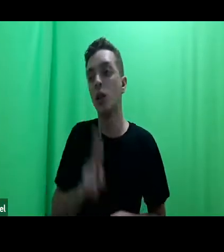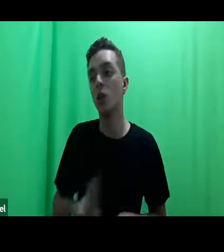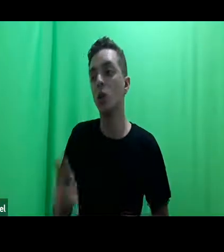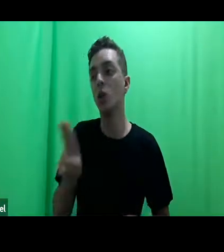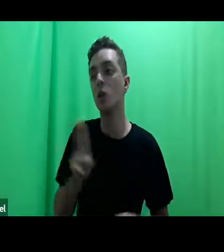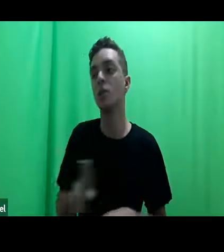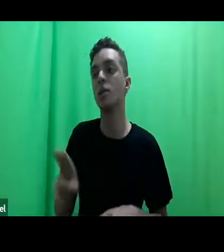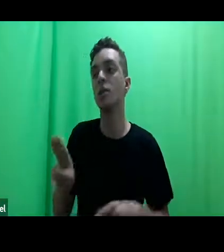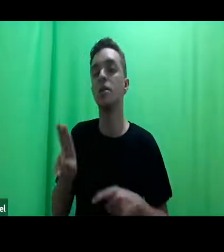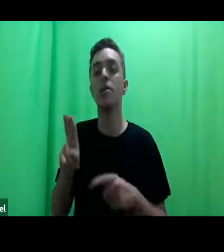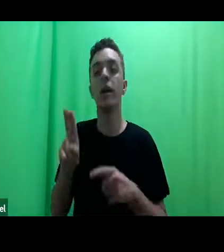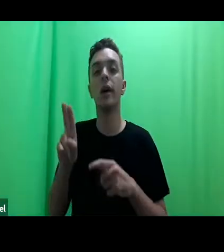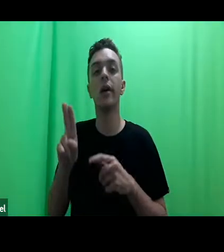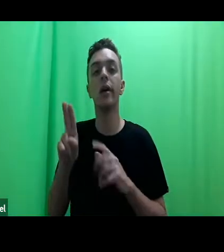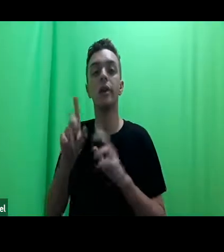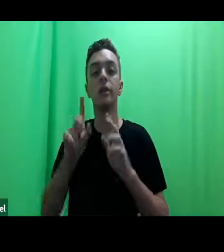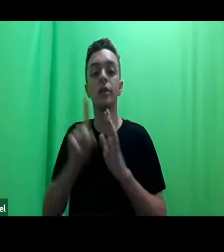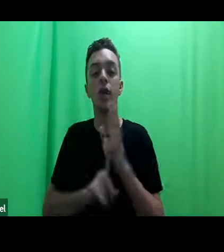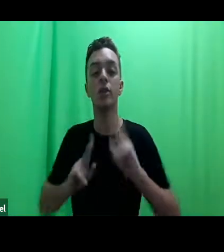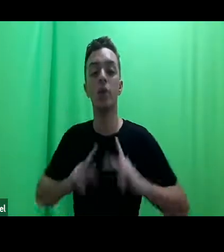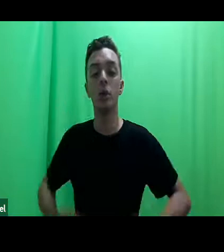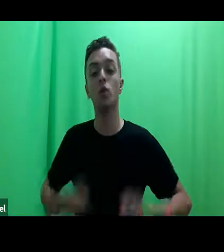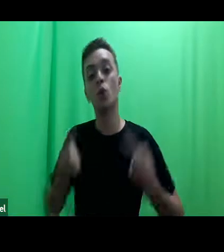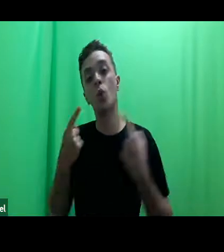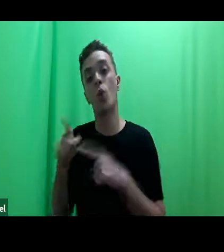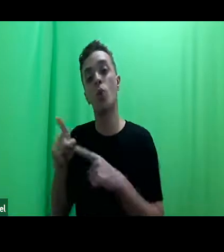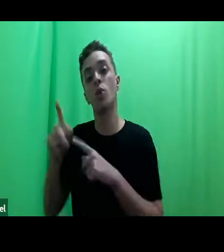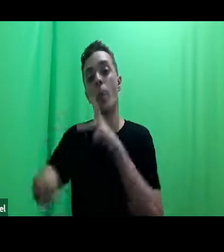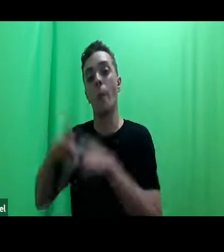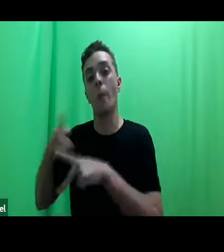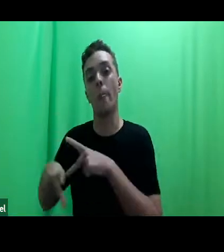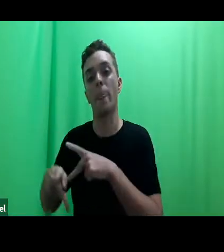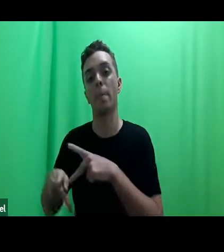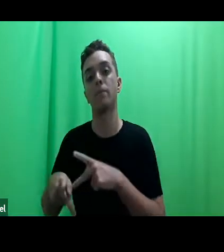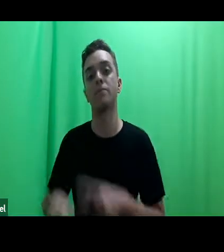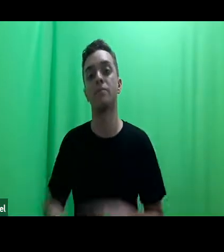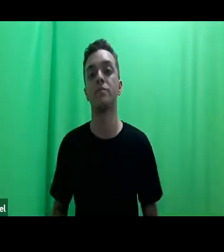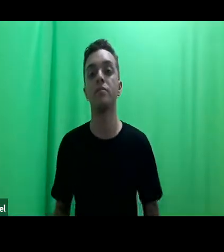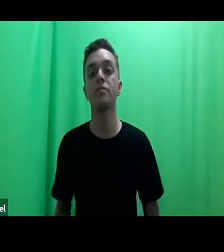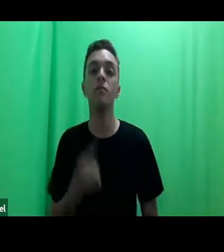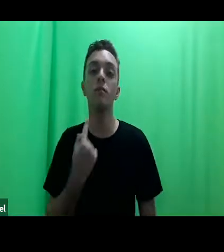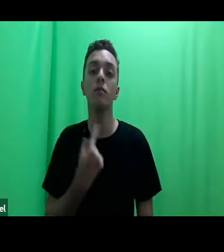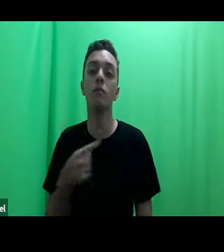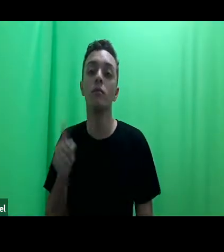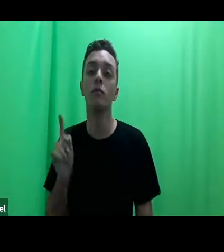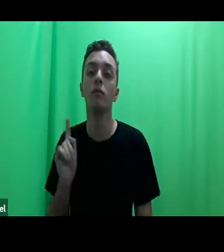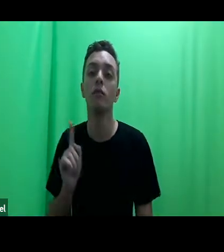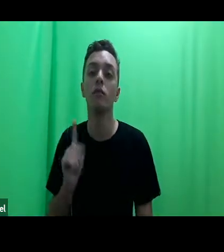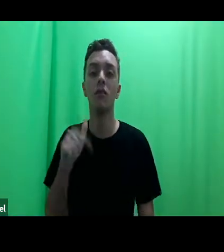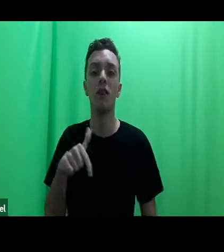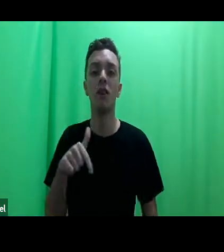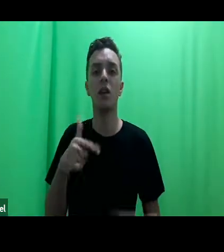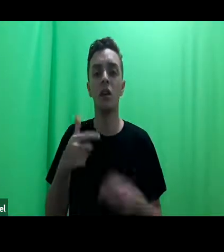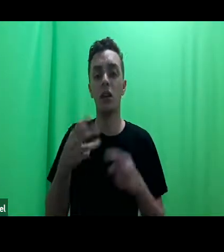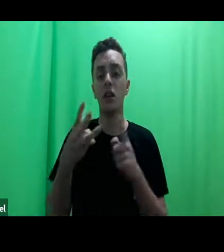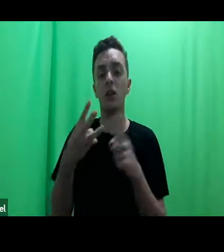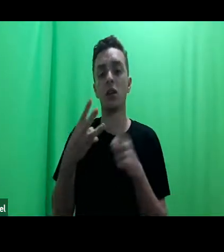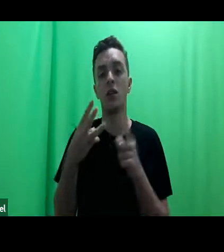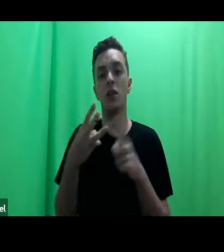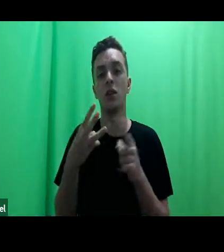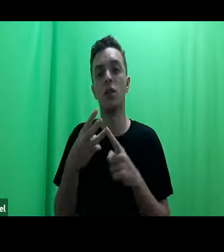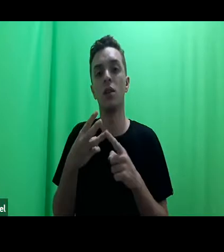e da população LGBTI. Por último, é uma perspectiva que eu estou chamando de